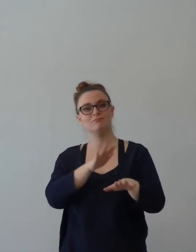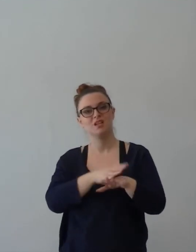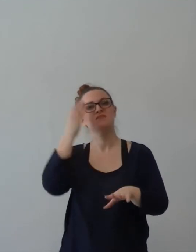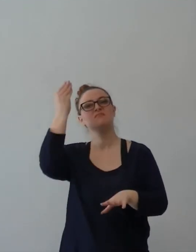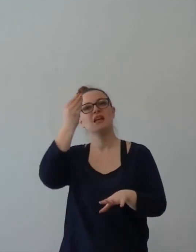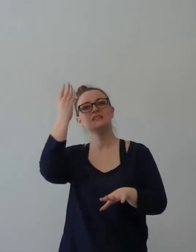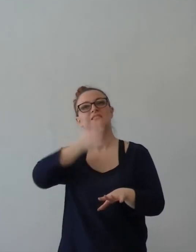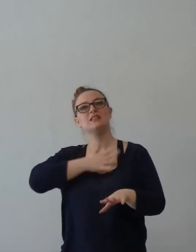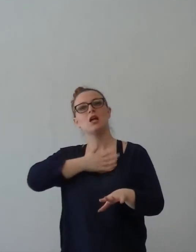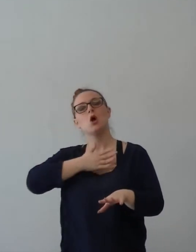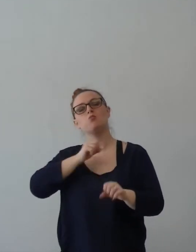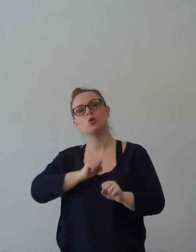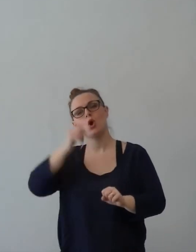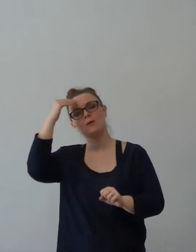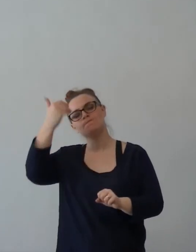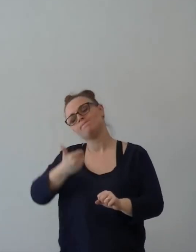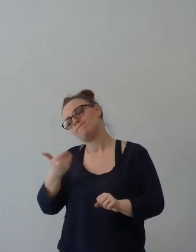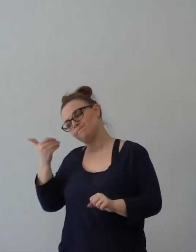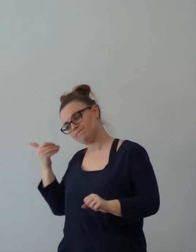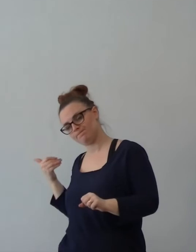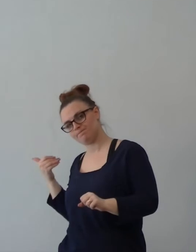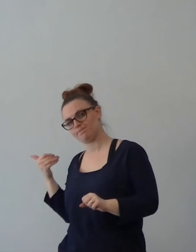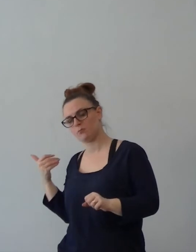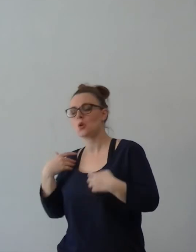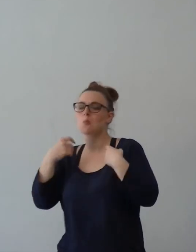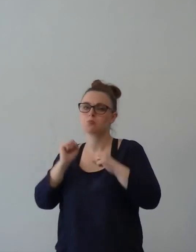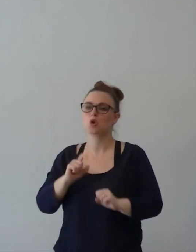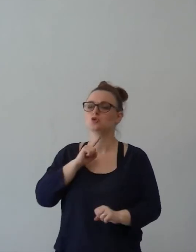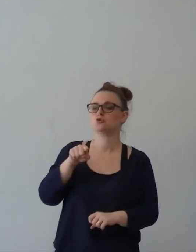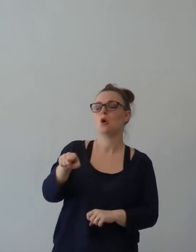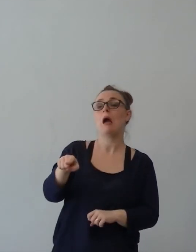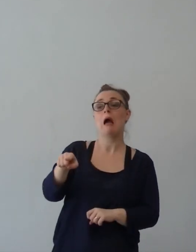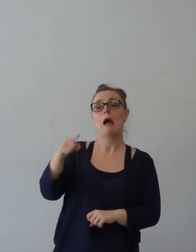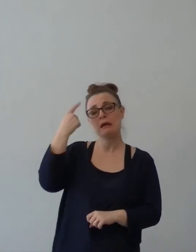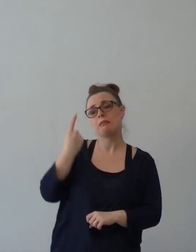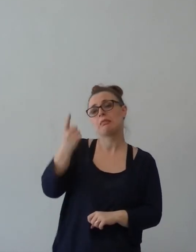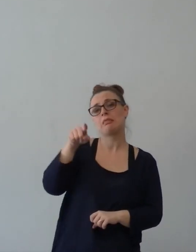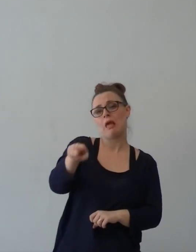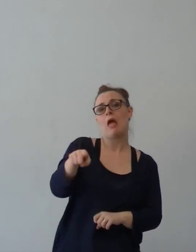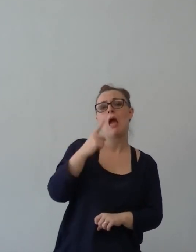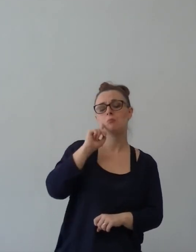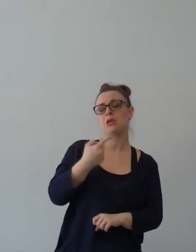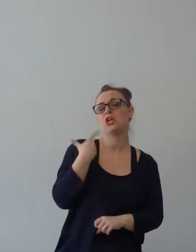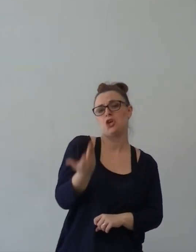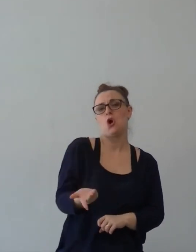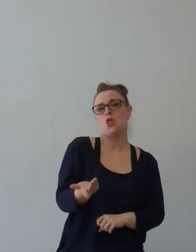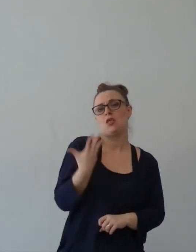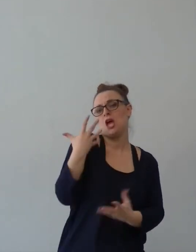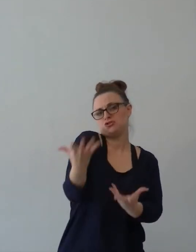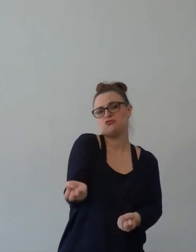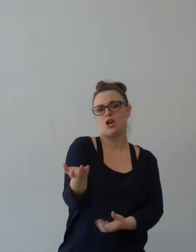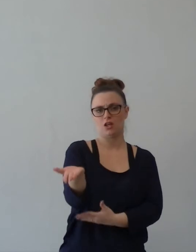e dire ok, la tua idea è migliore della mia, è migliore della mia. Questo che cosa significa?